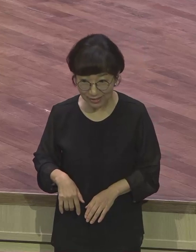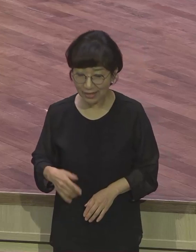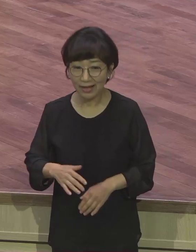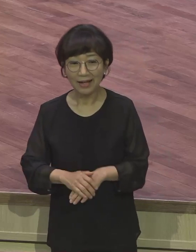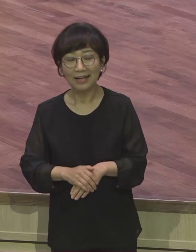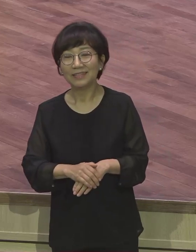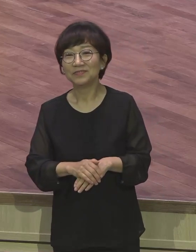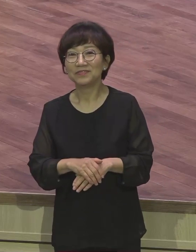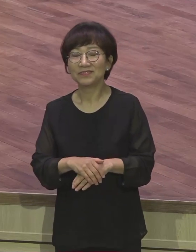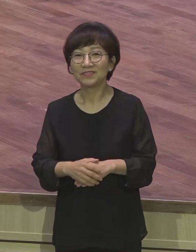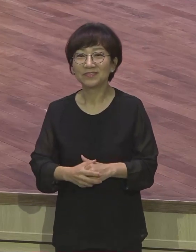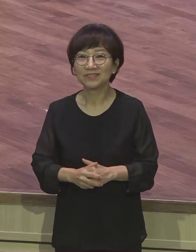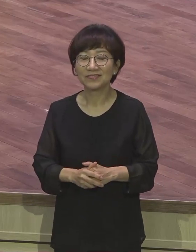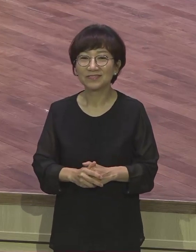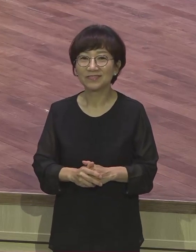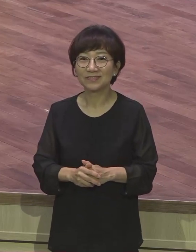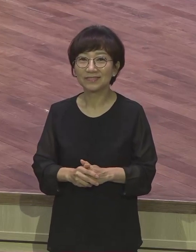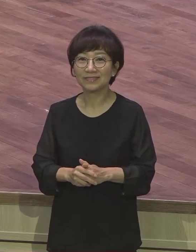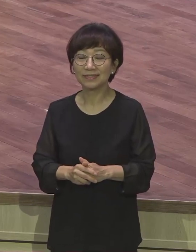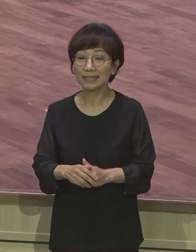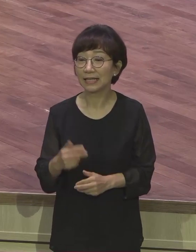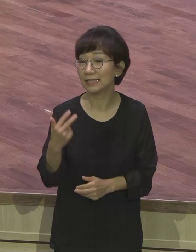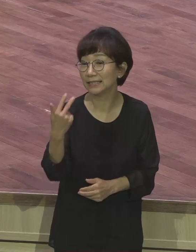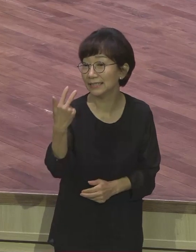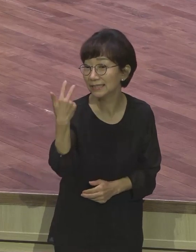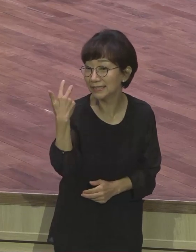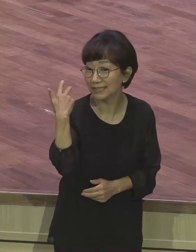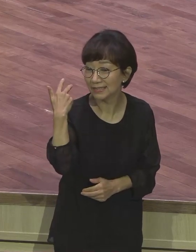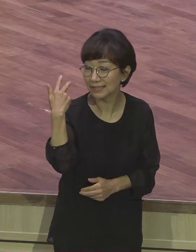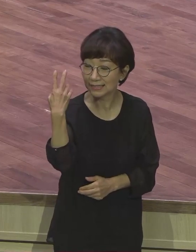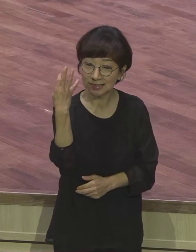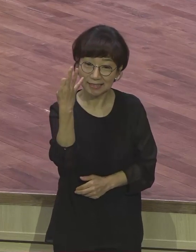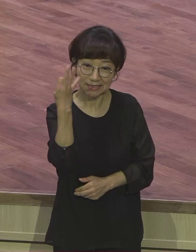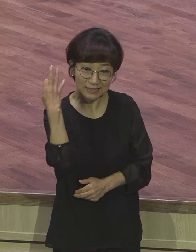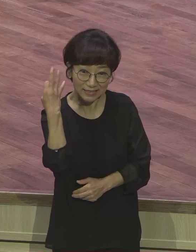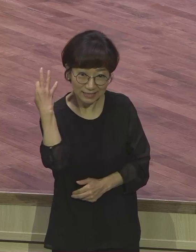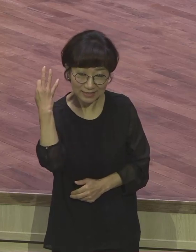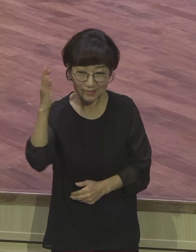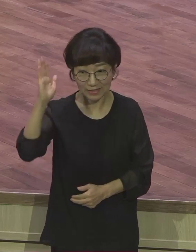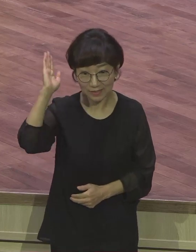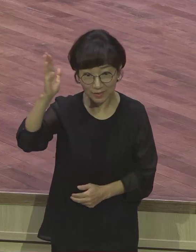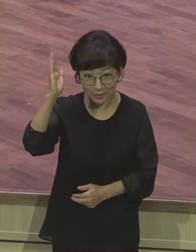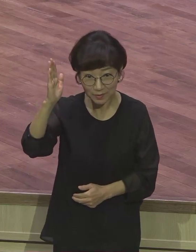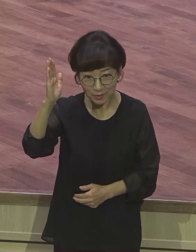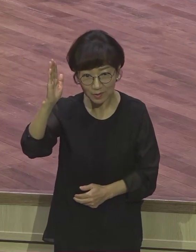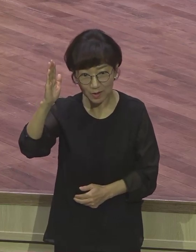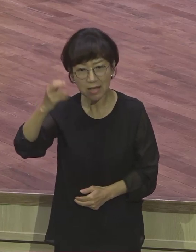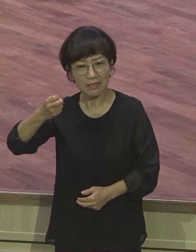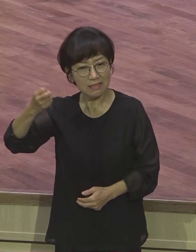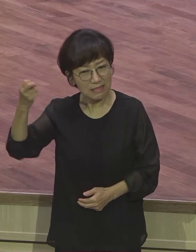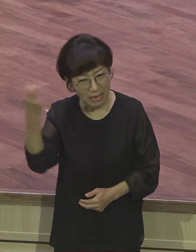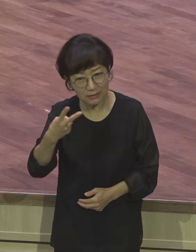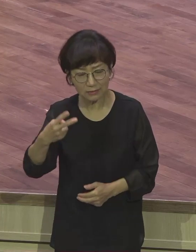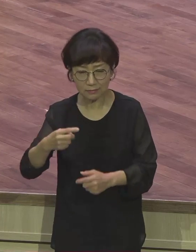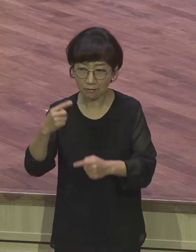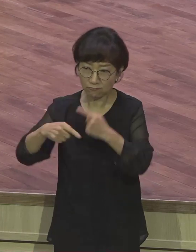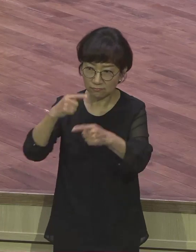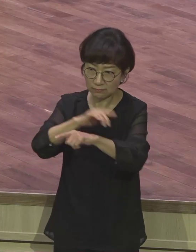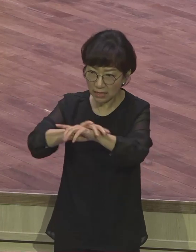말하는지. 지난주 저지난주 설교를 여러분이 다시 한번 들어보세요. 아 그렇구나. 내가